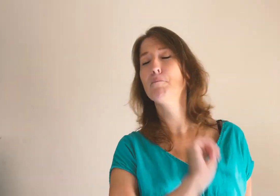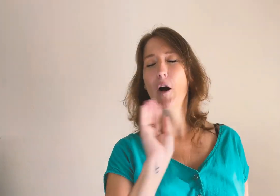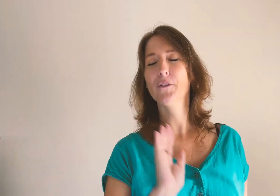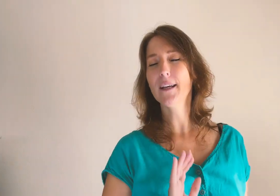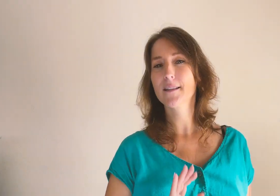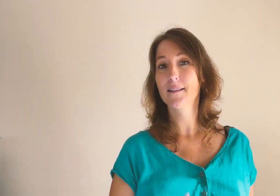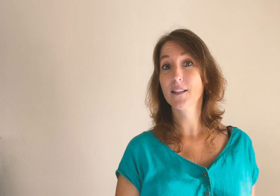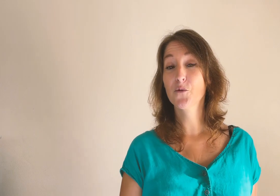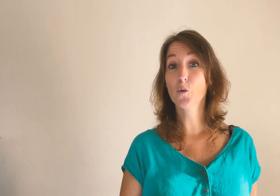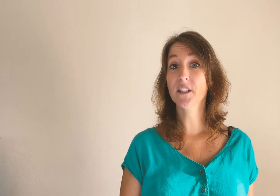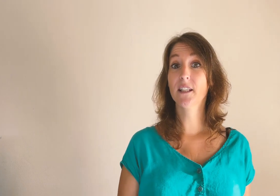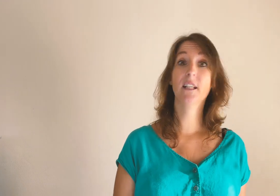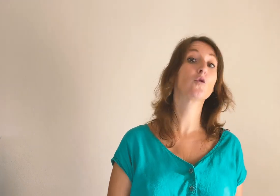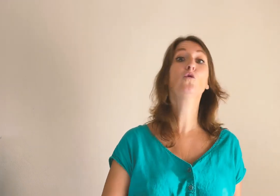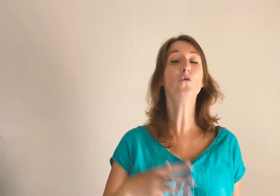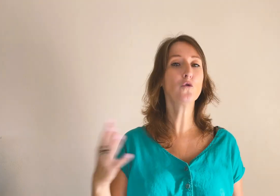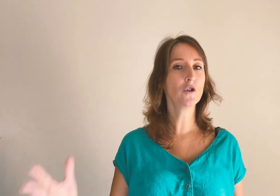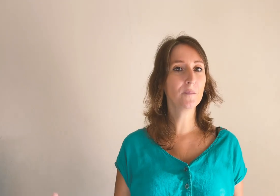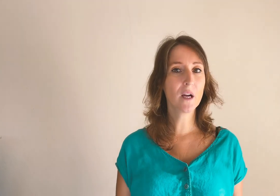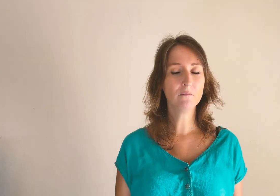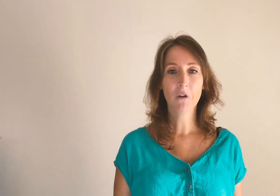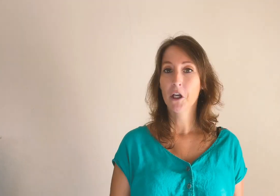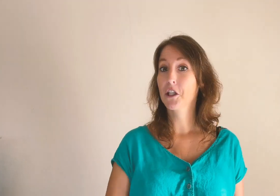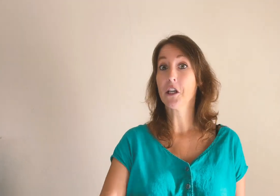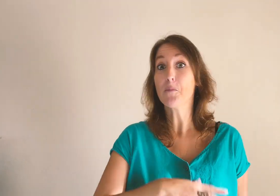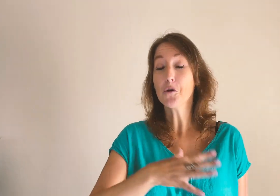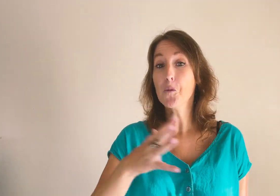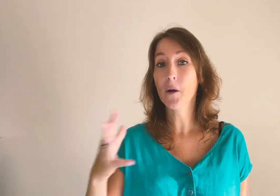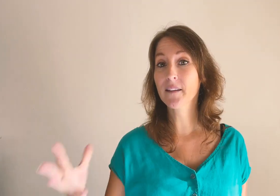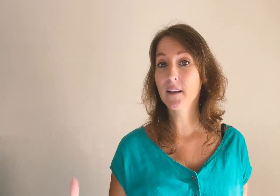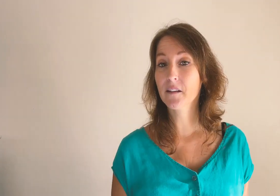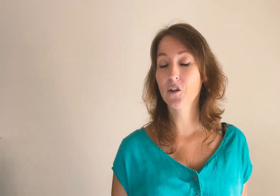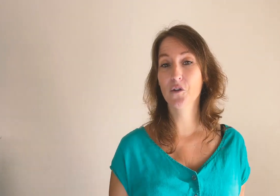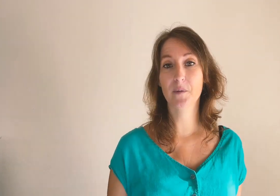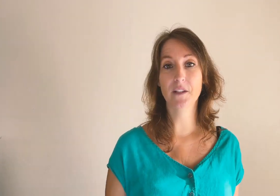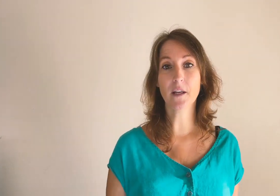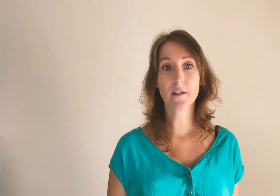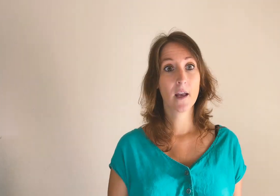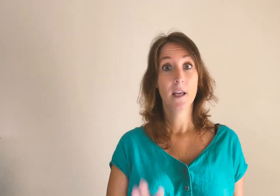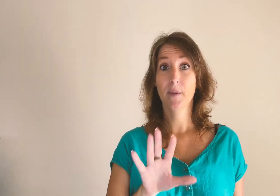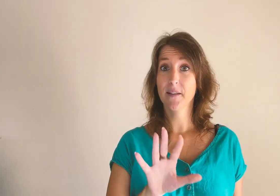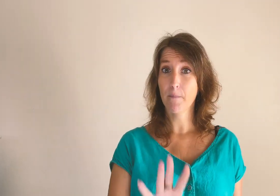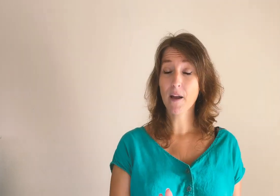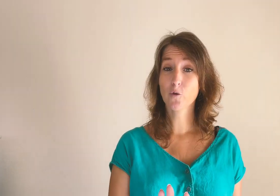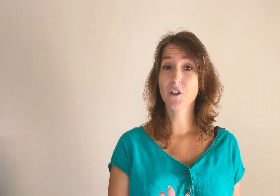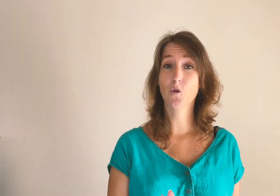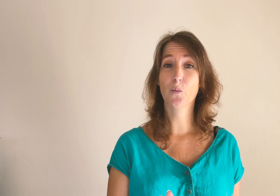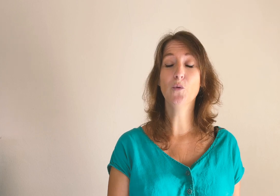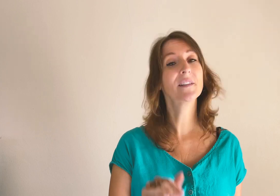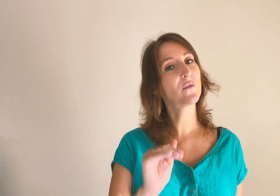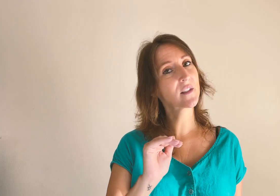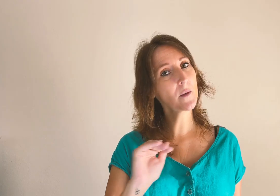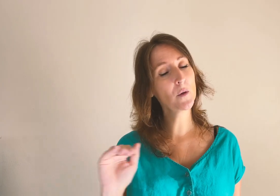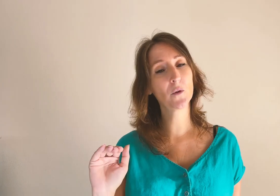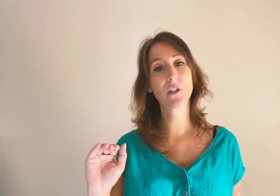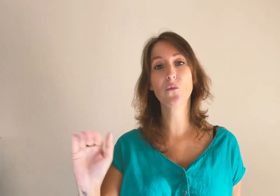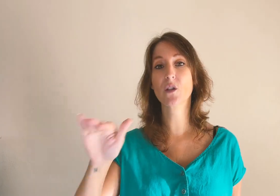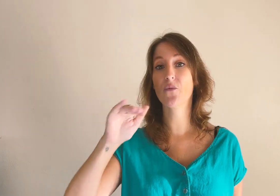Et, parenthèse, si vous considérez que tout fonctionne bien et qu'il n absolument rien de cassé dans votre business, eh bien, ce n pas un souci non plus, mais ça veut simplement dire que vous avez